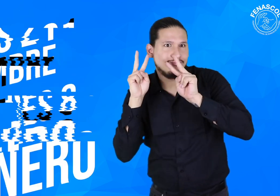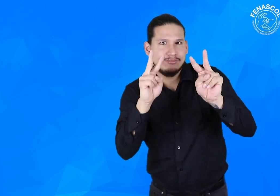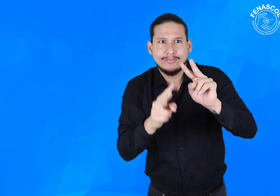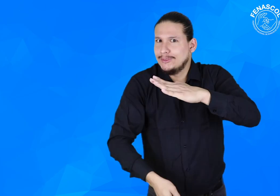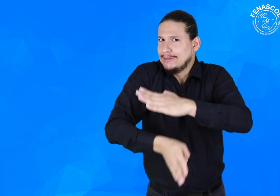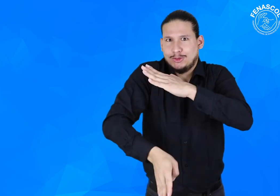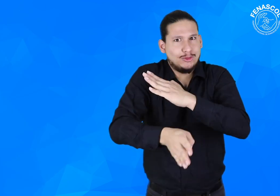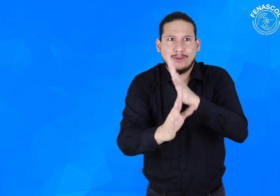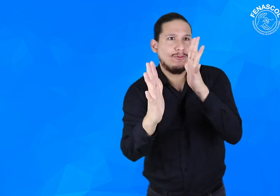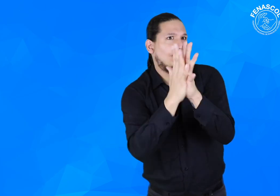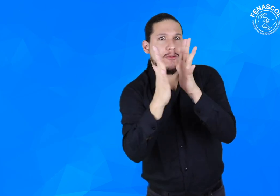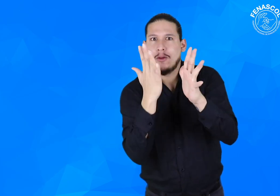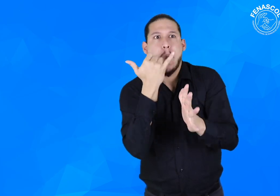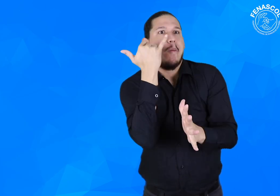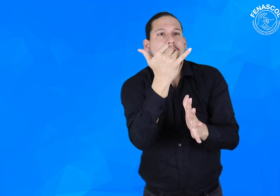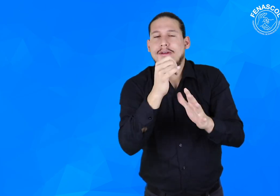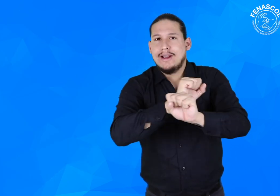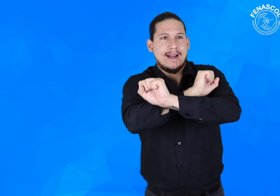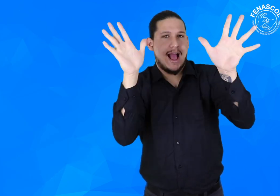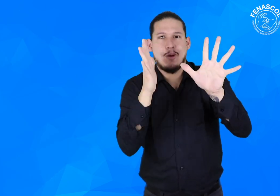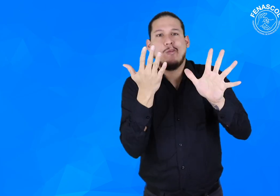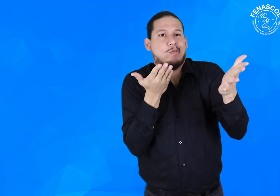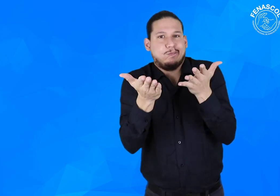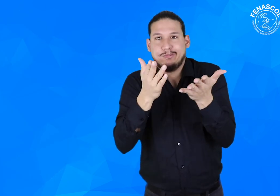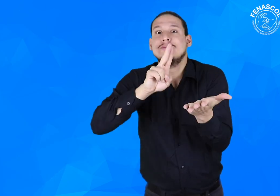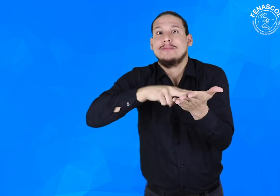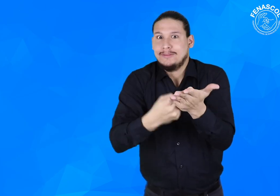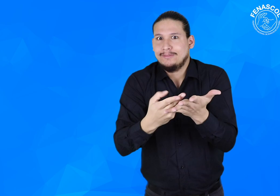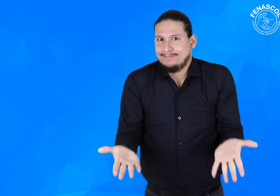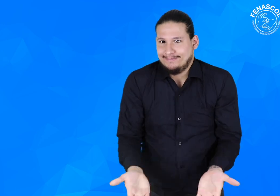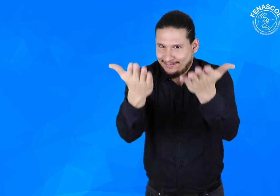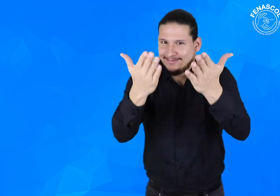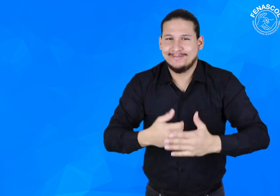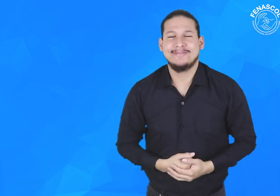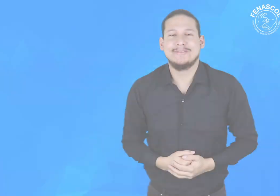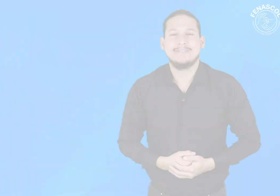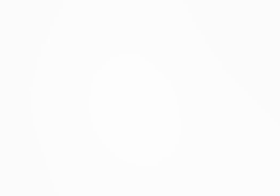Aprovechemos siguiendo estas emisiones y beneficiándonos de la información con intérprete para mayor claridad.